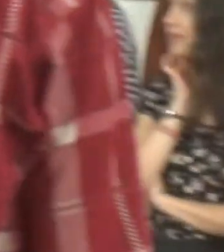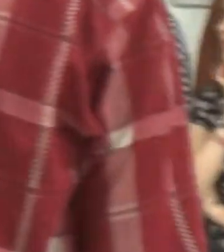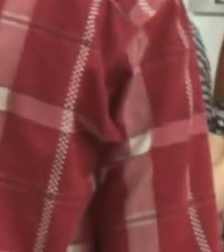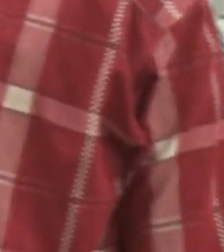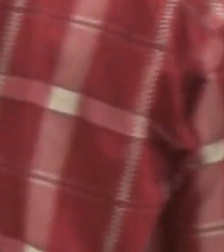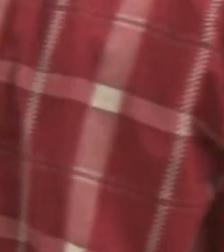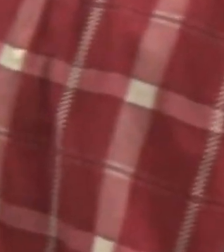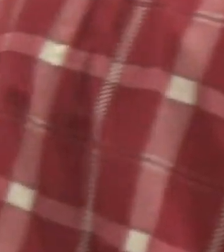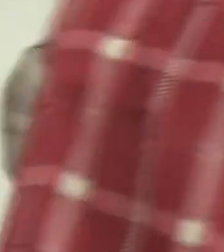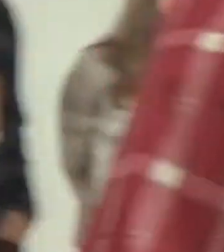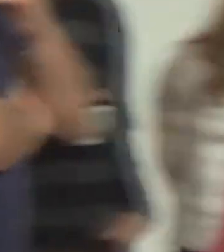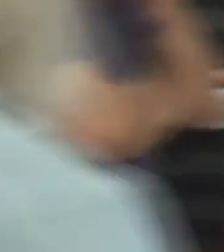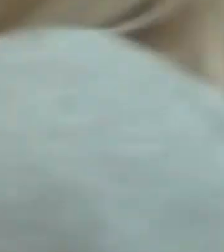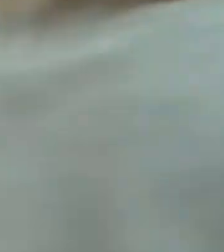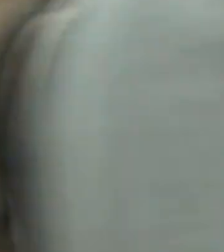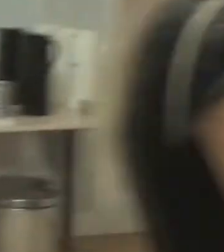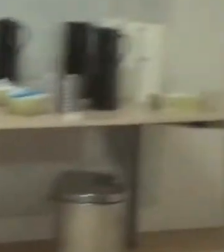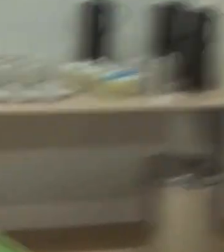vás vás napředneško